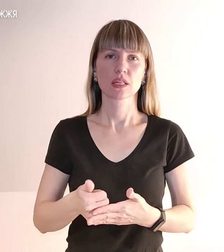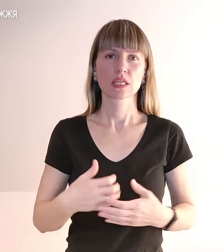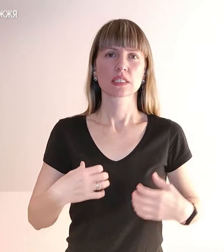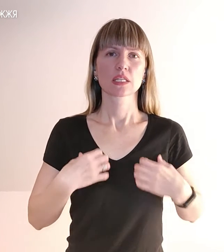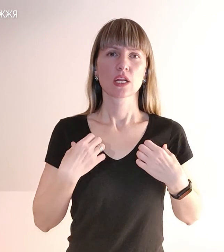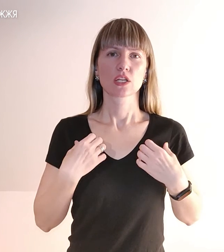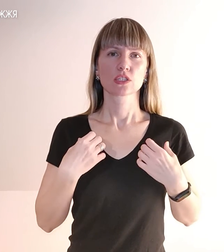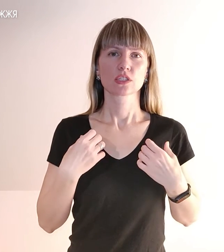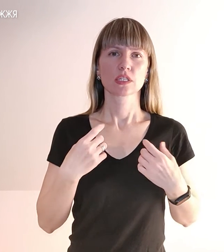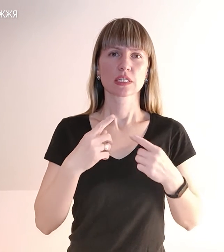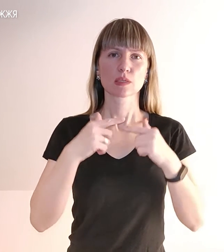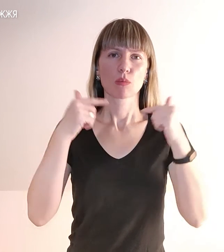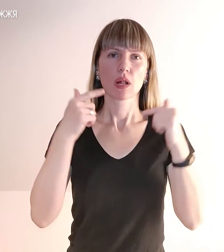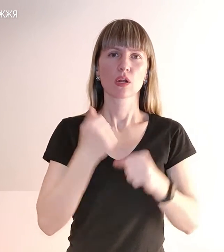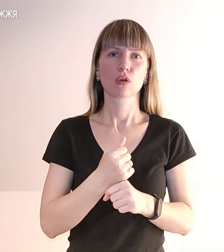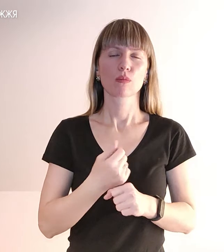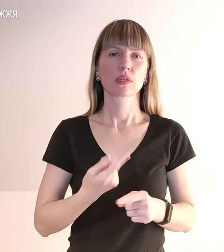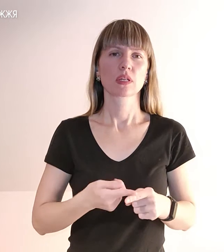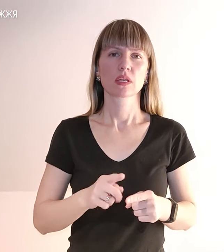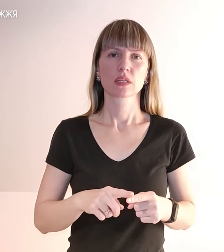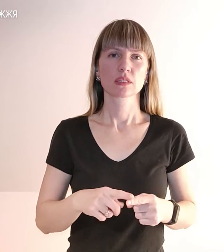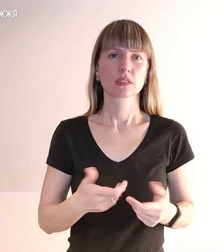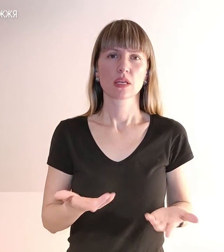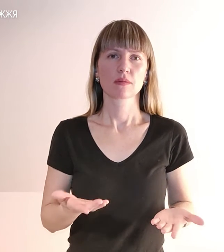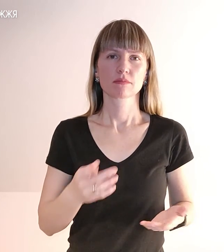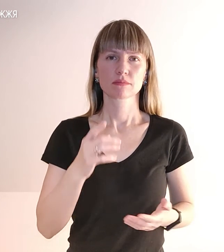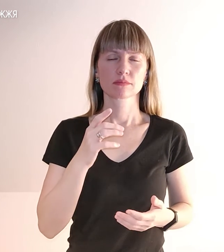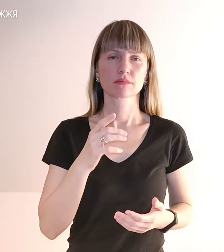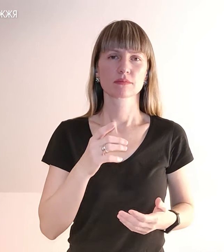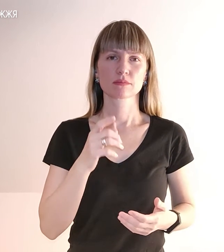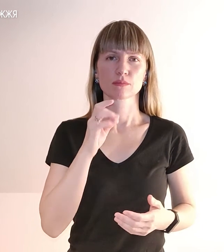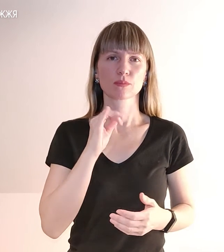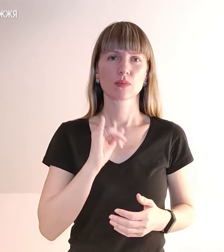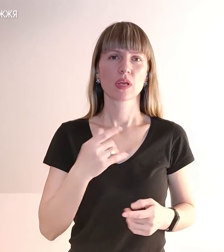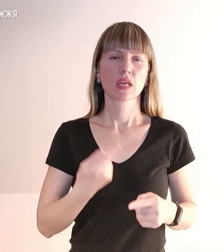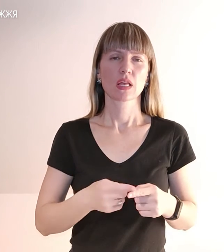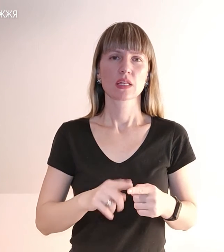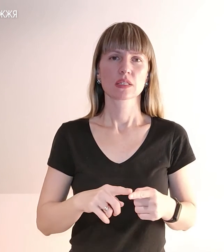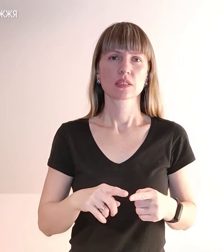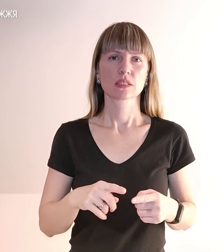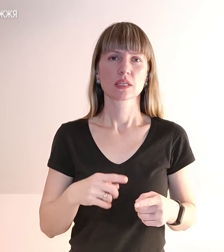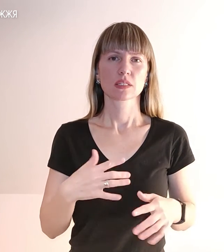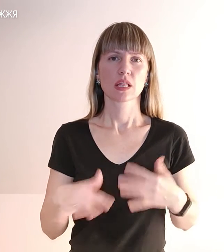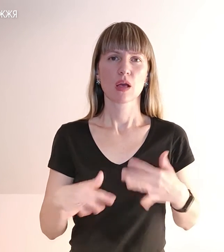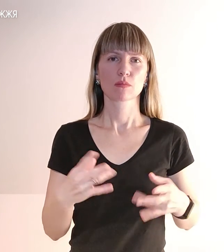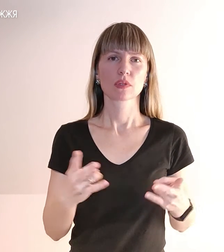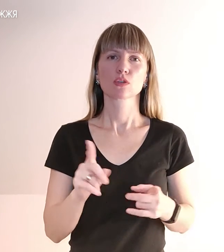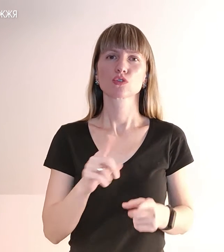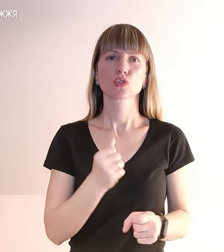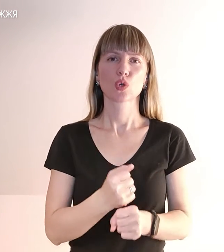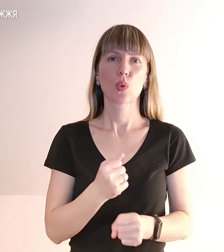смайлики робити. Ну, це ерунда, розумієте, це інфантильність. Треба реально щось робити. І